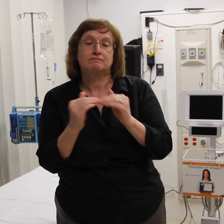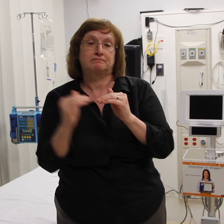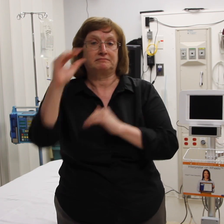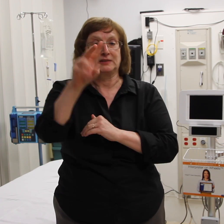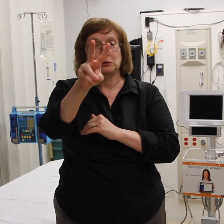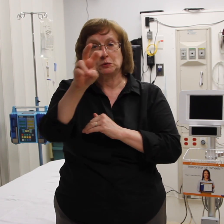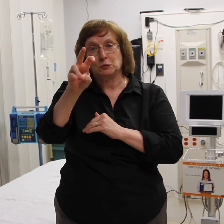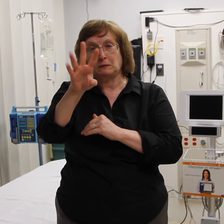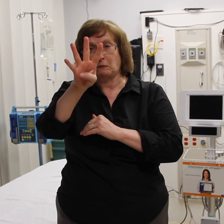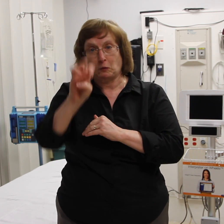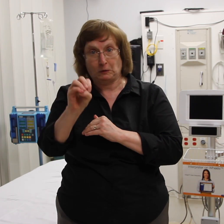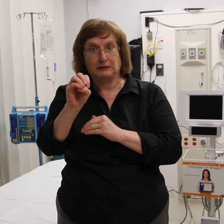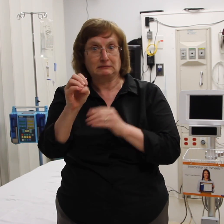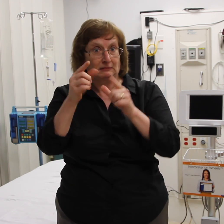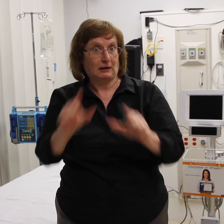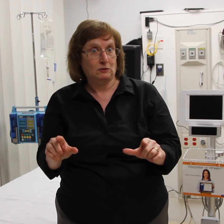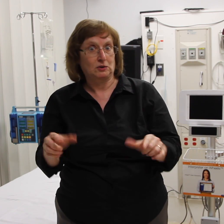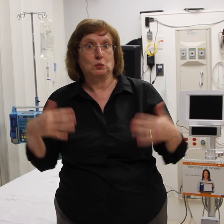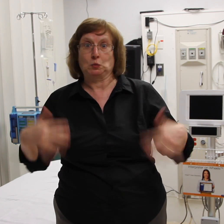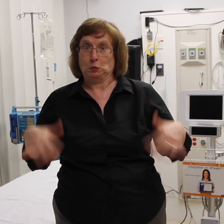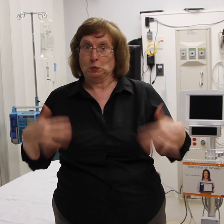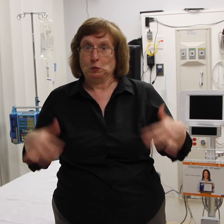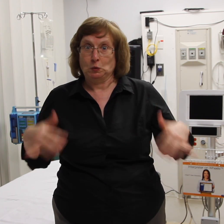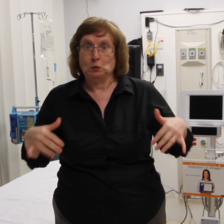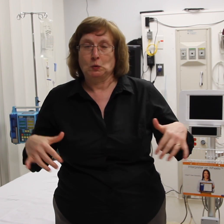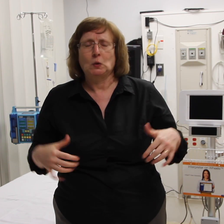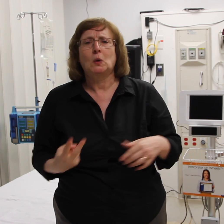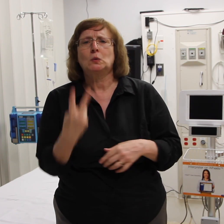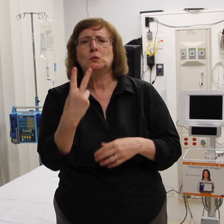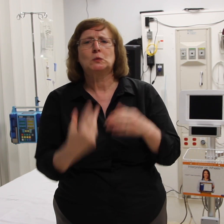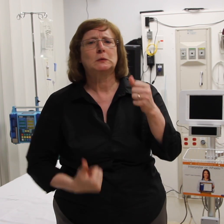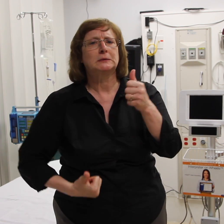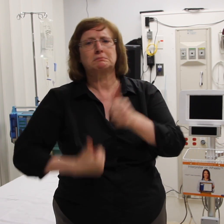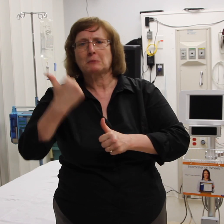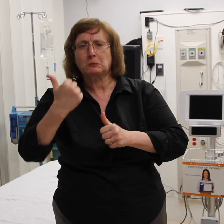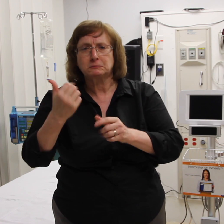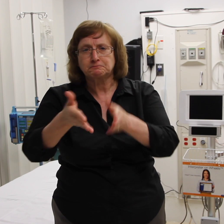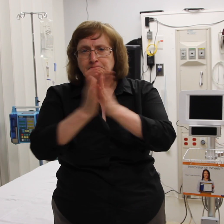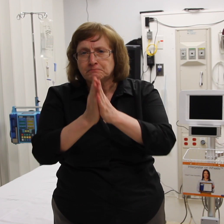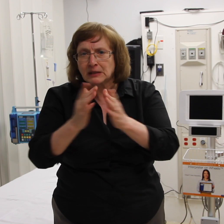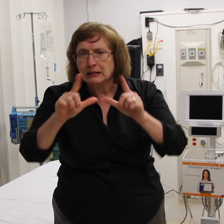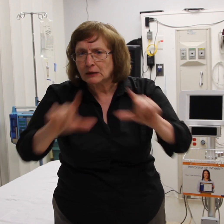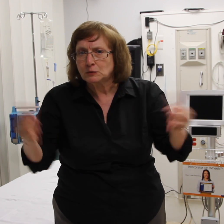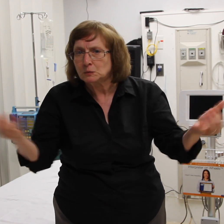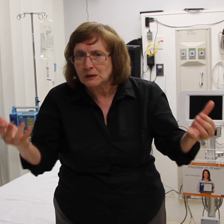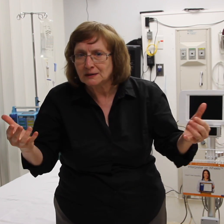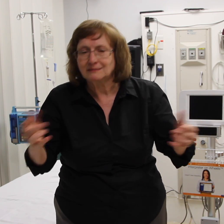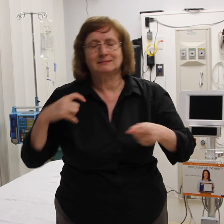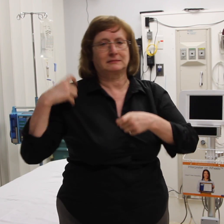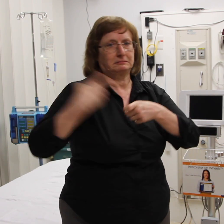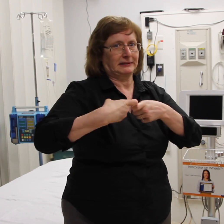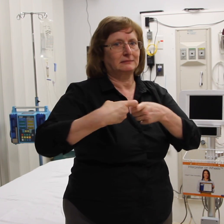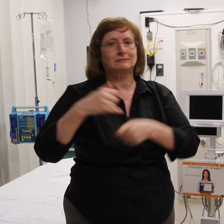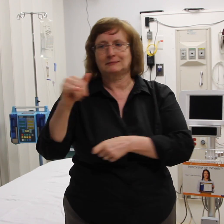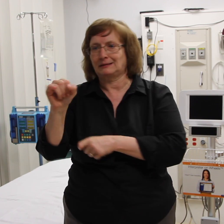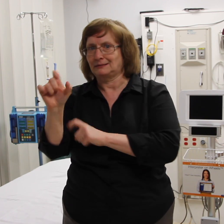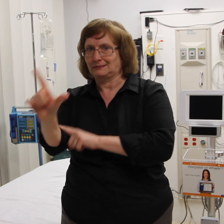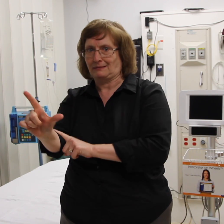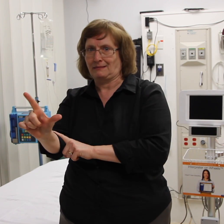e interpretación para sordomudos, que son los dos más frecuentes idiomas. Intérpretes en persona están